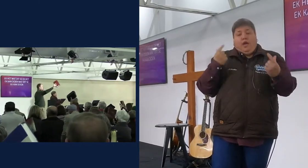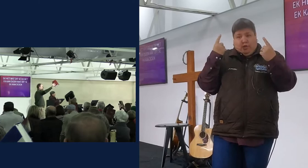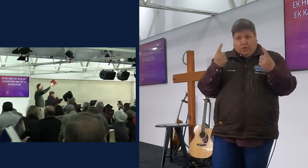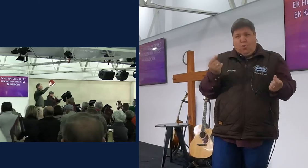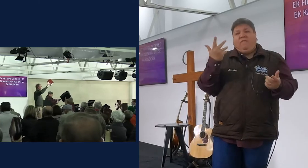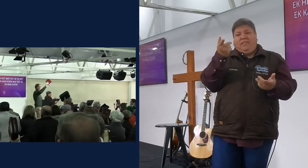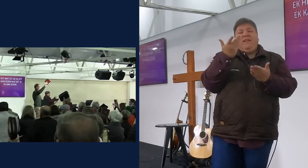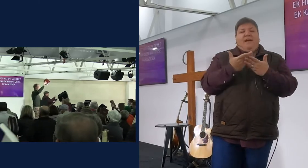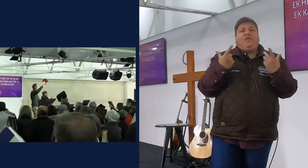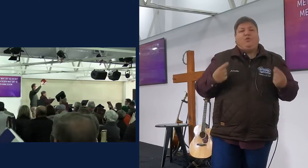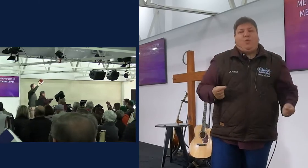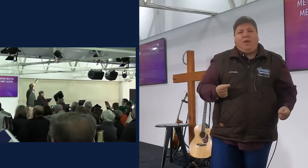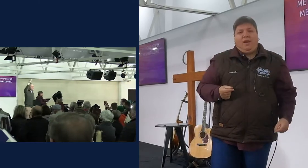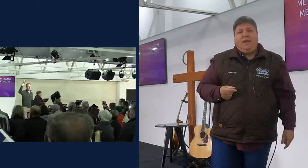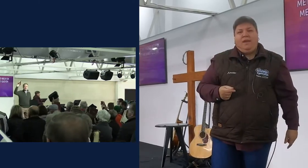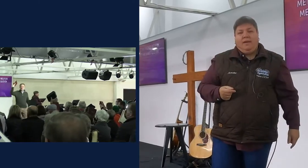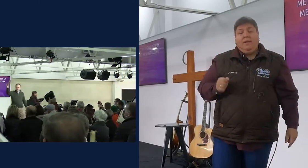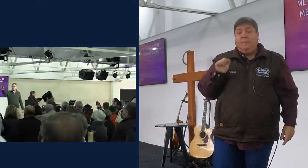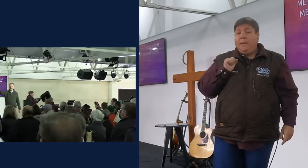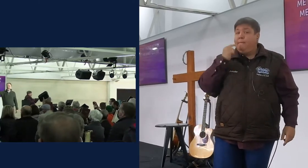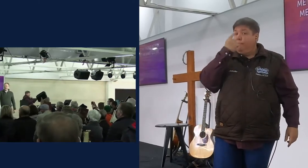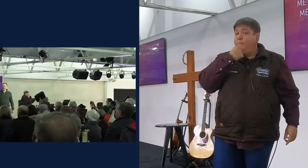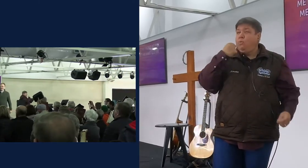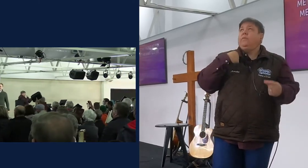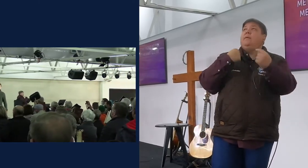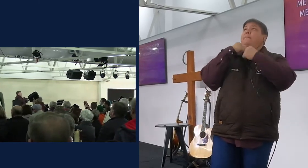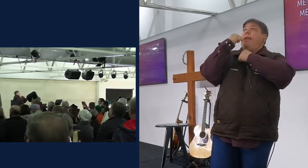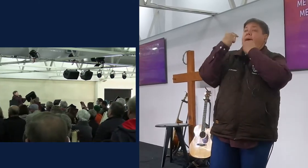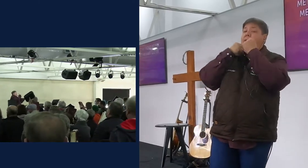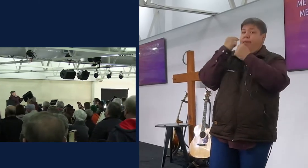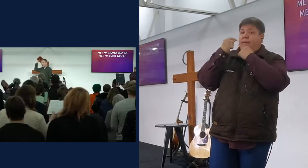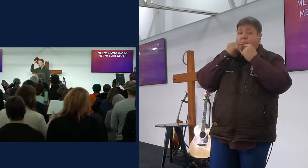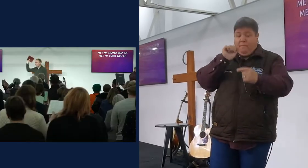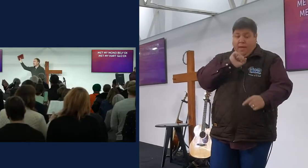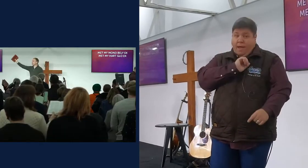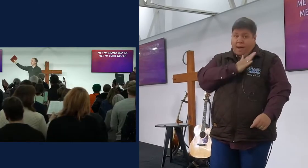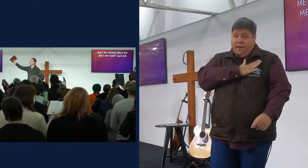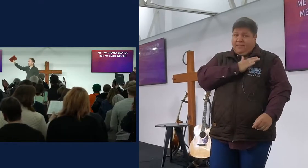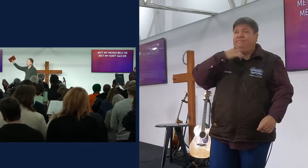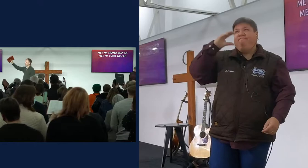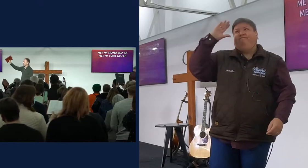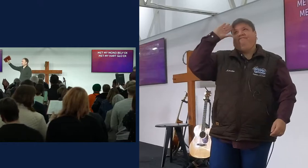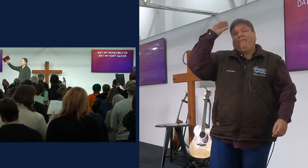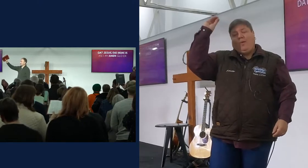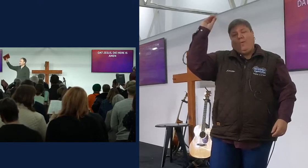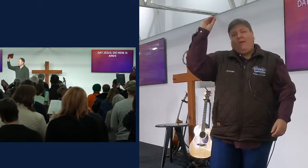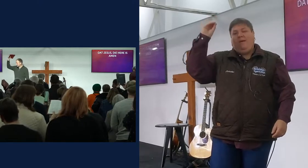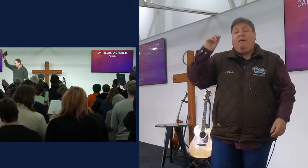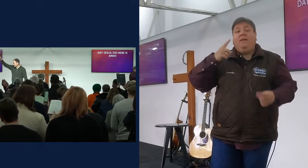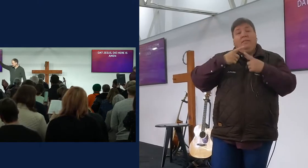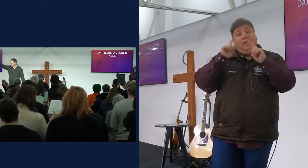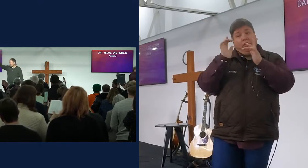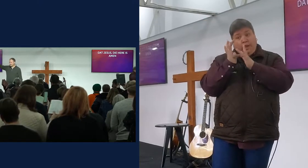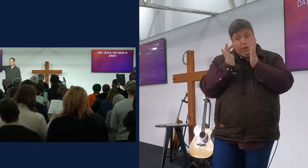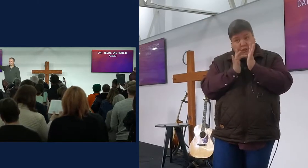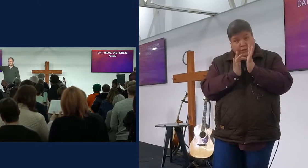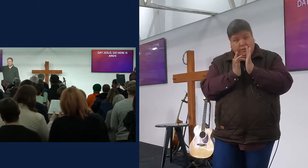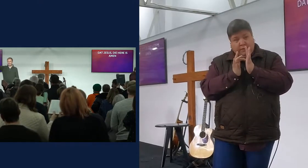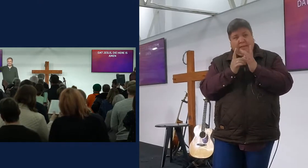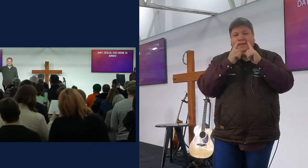doen wat het sê ek kan doen. Met my mond belei ek, met my hart geloof ek, dat Jesus